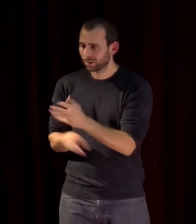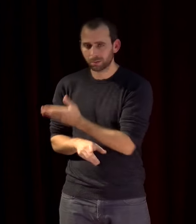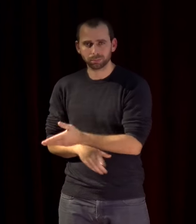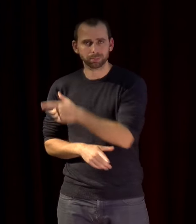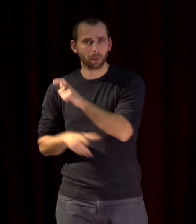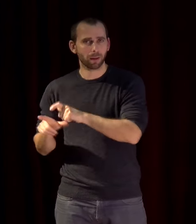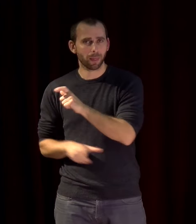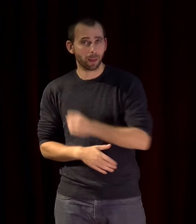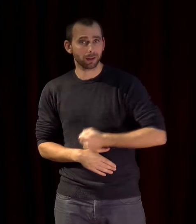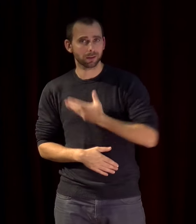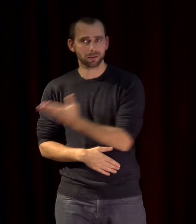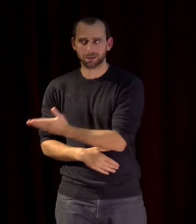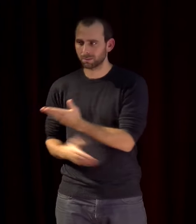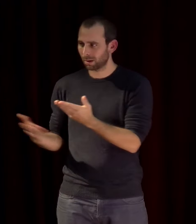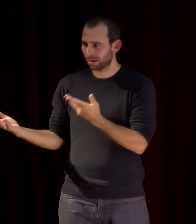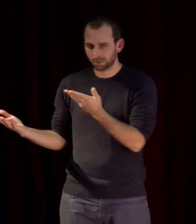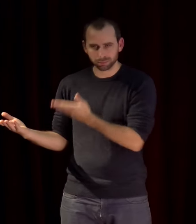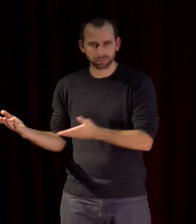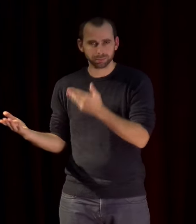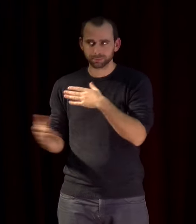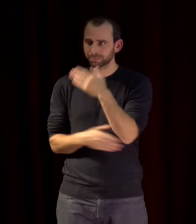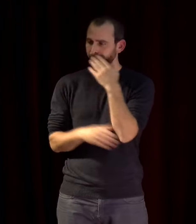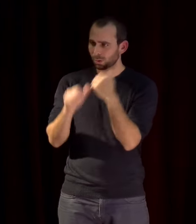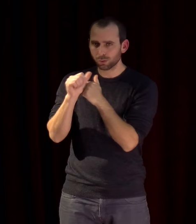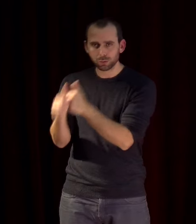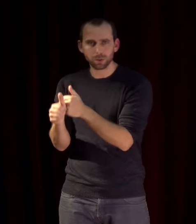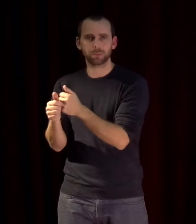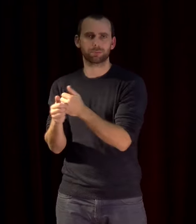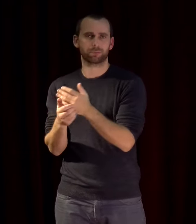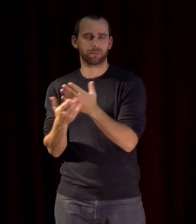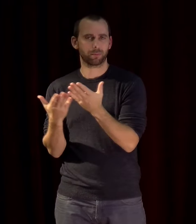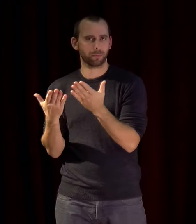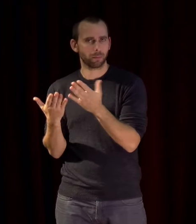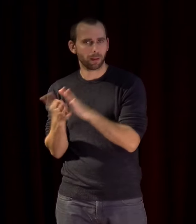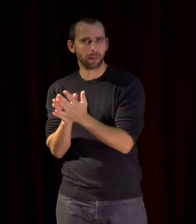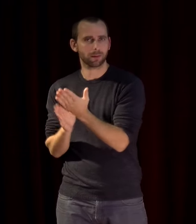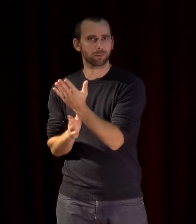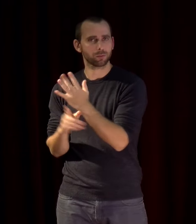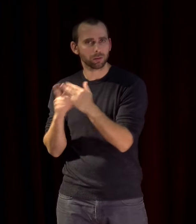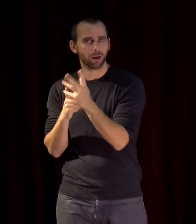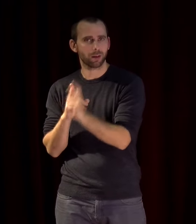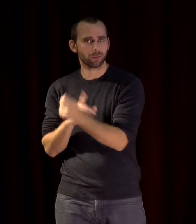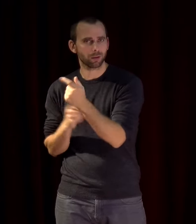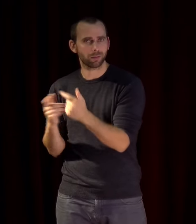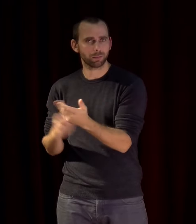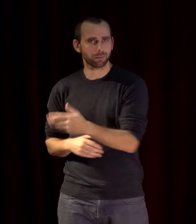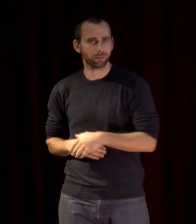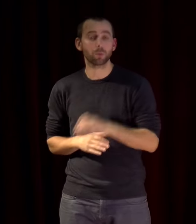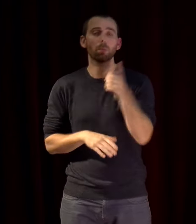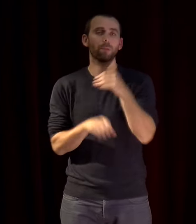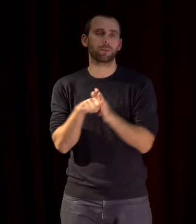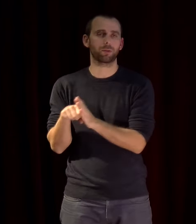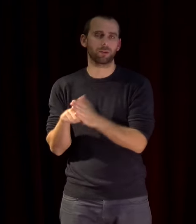attentifs aux pratiques sociales et éducatives donc la première priorité d'une action culturelle rénovée en